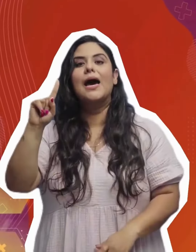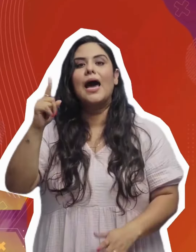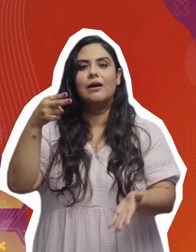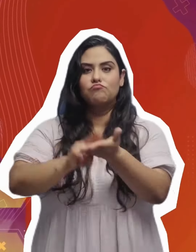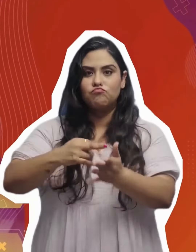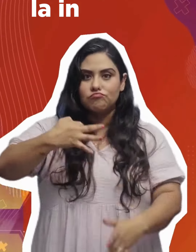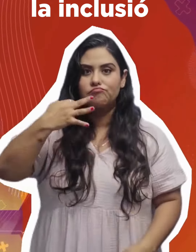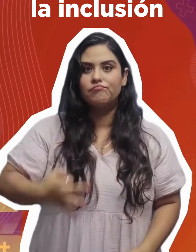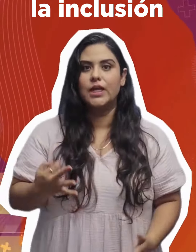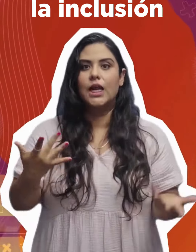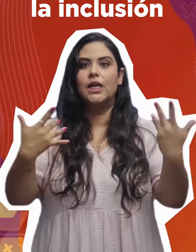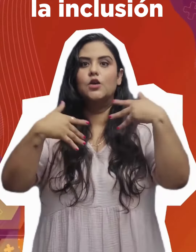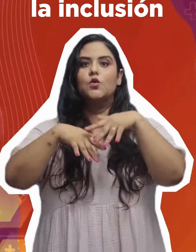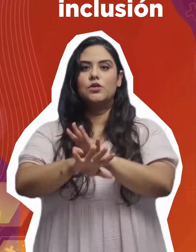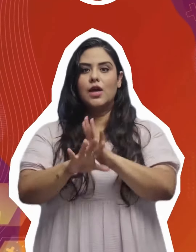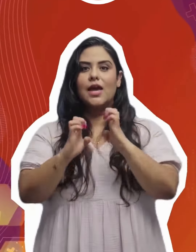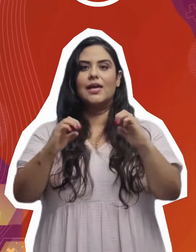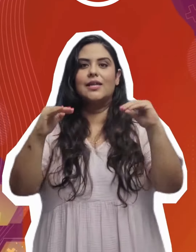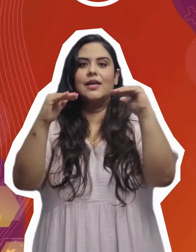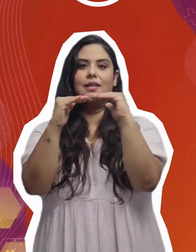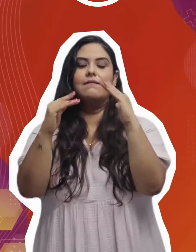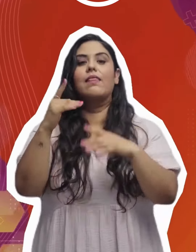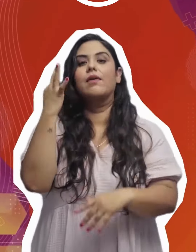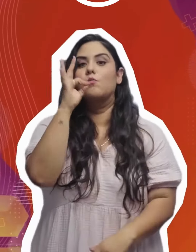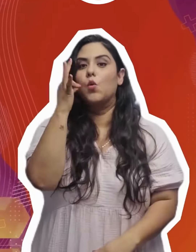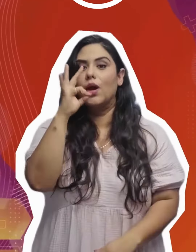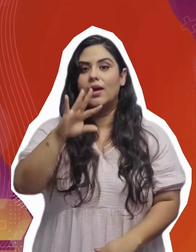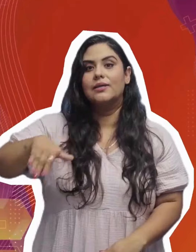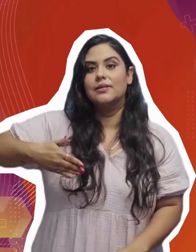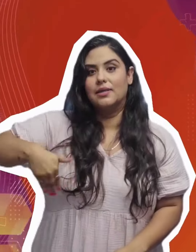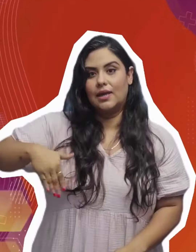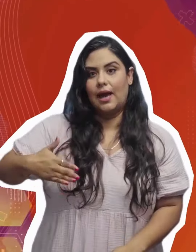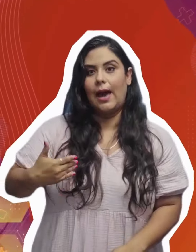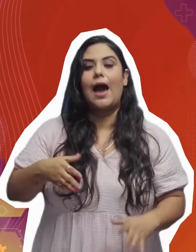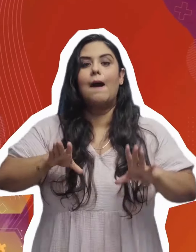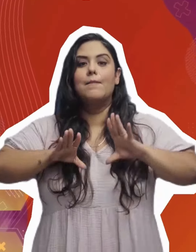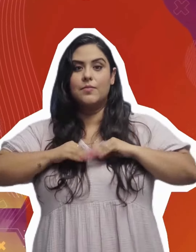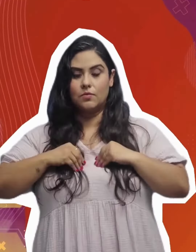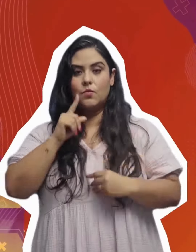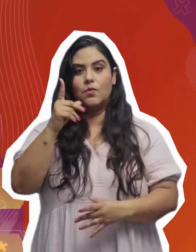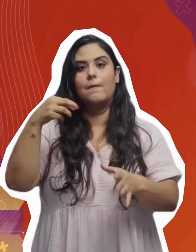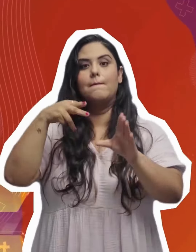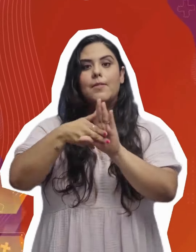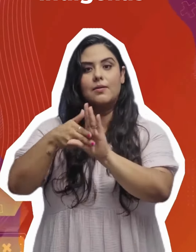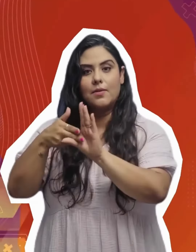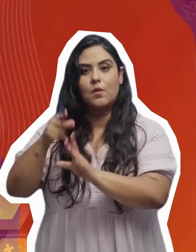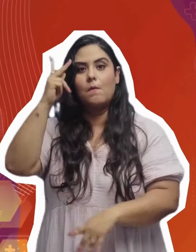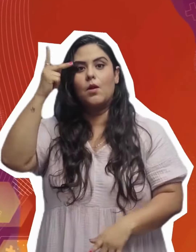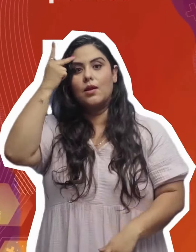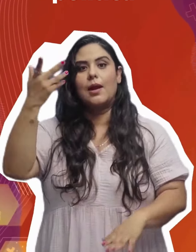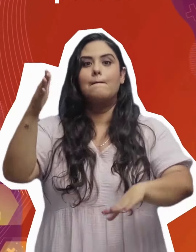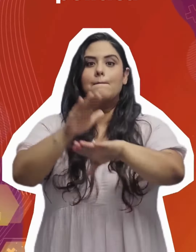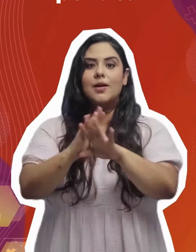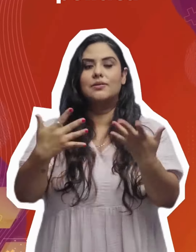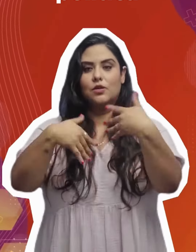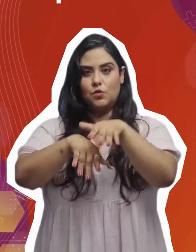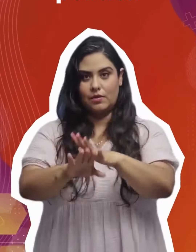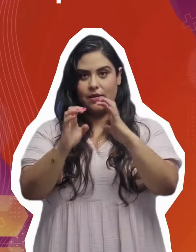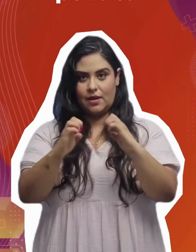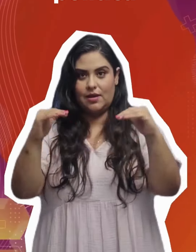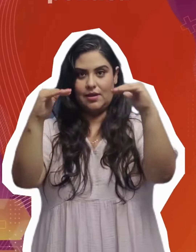de mecanismos para garantizar la inclusión paritaria de las mujeres indígenas ha permitido una